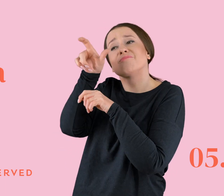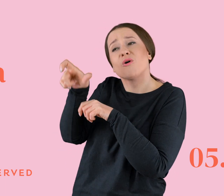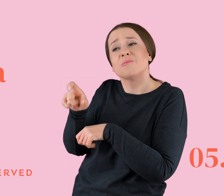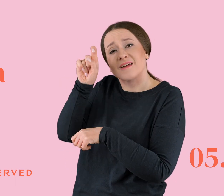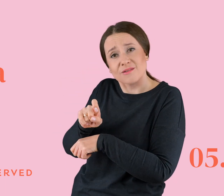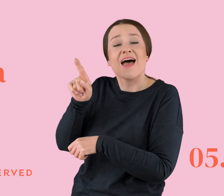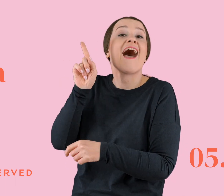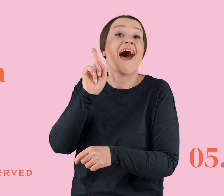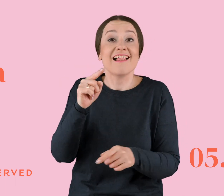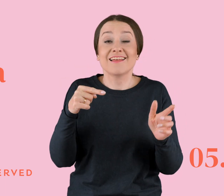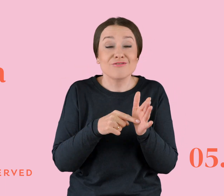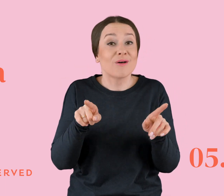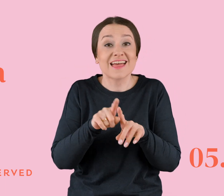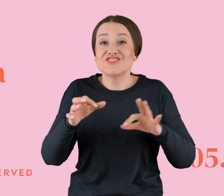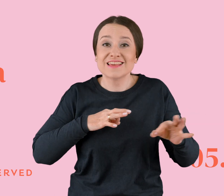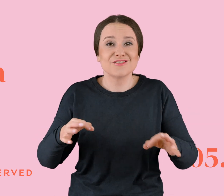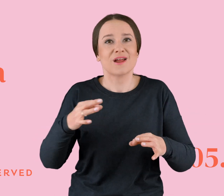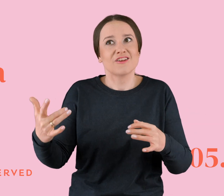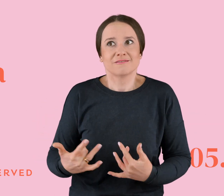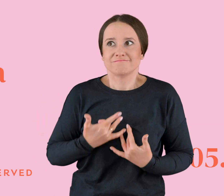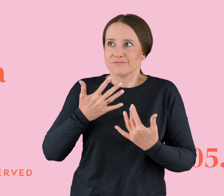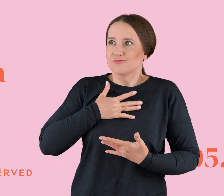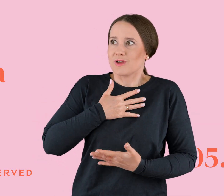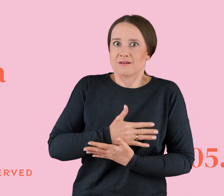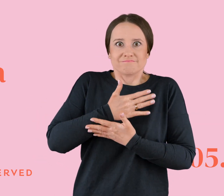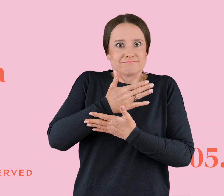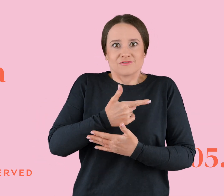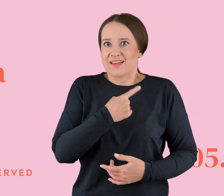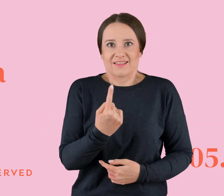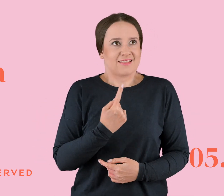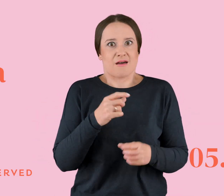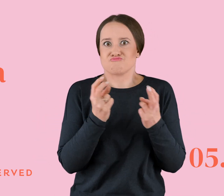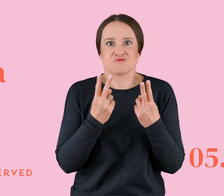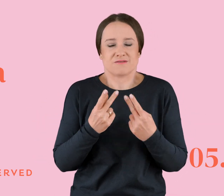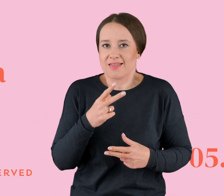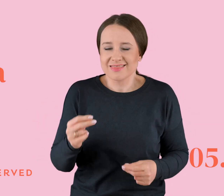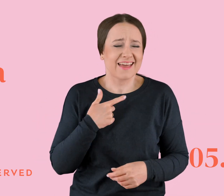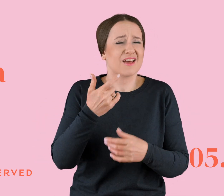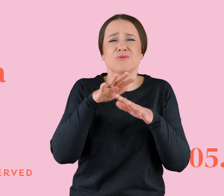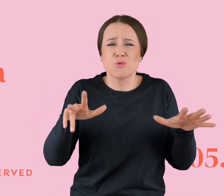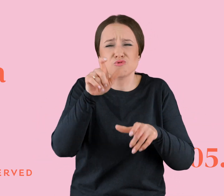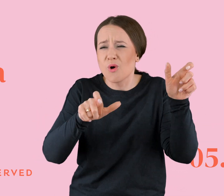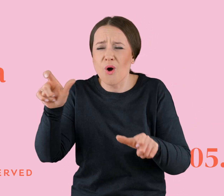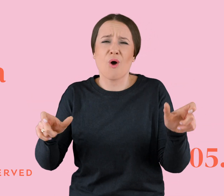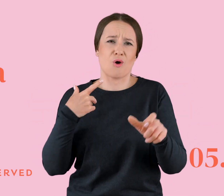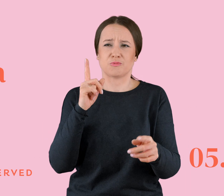na duchu. No bo nigdy nie jesteśmy same ani sami, w tym głównie. No i setki dziewczyn i chłopaków, które mijacie na uczelniach, na ulicy,